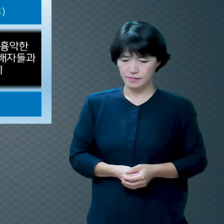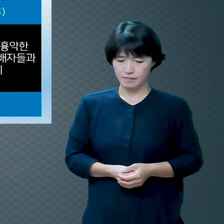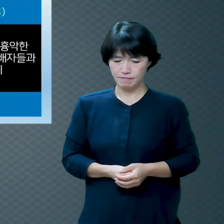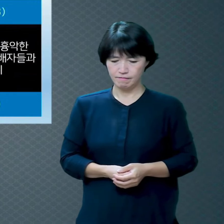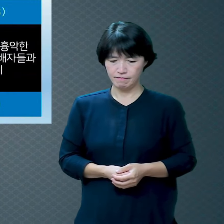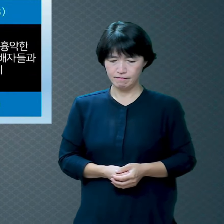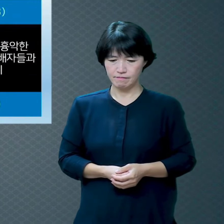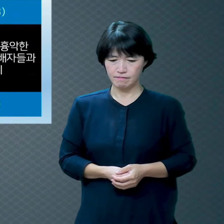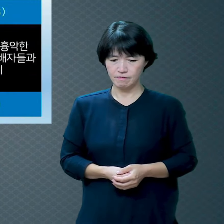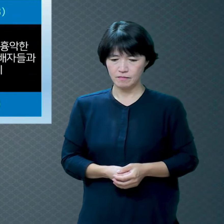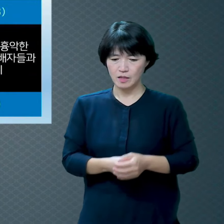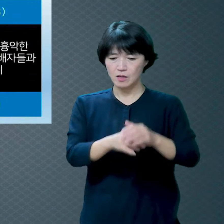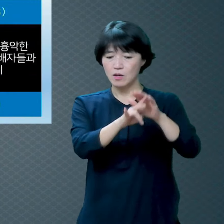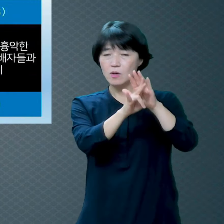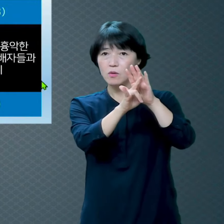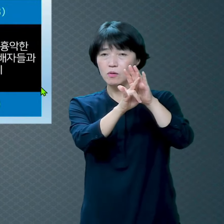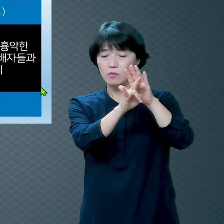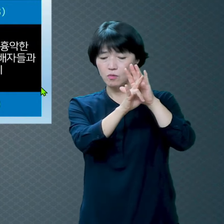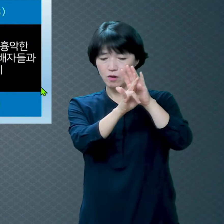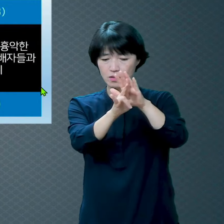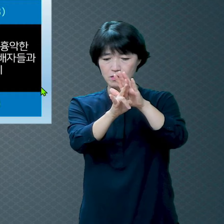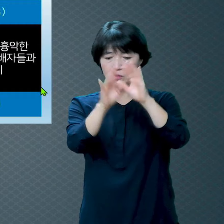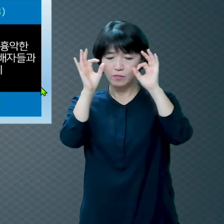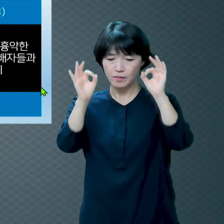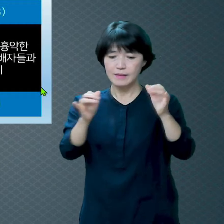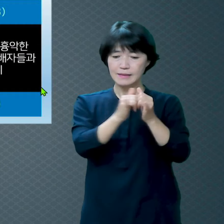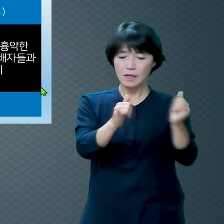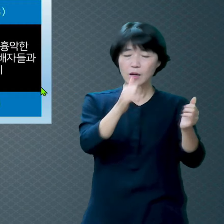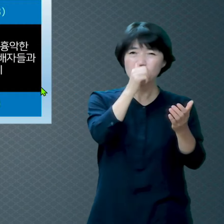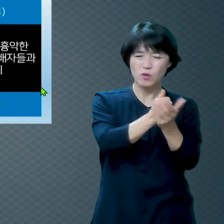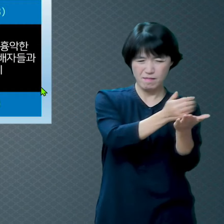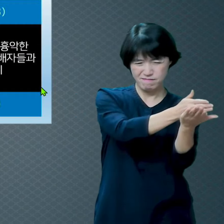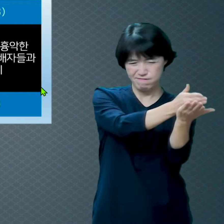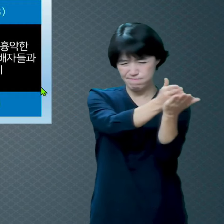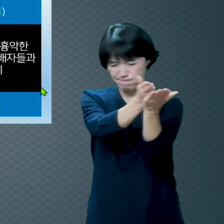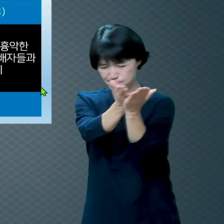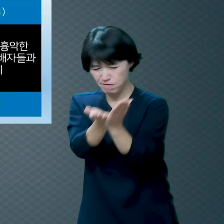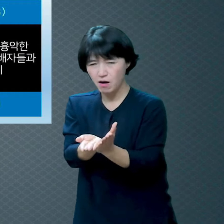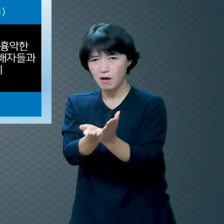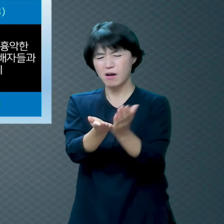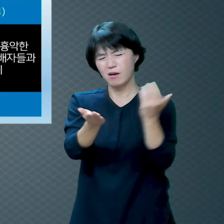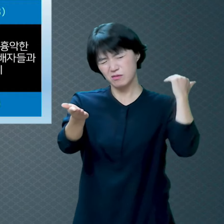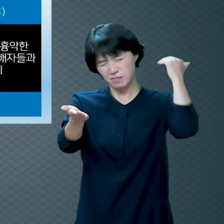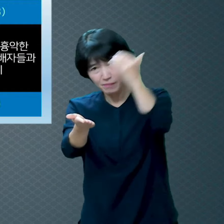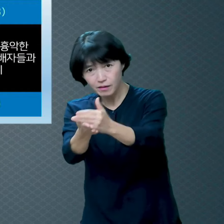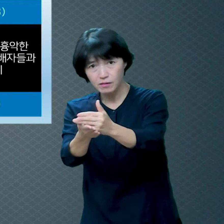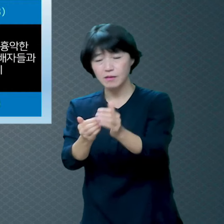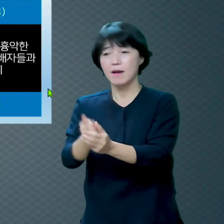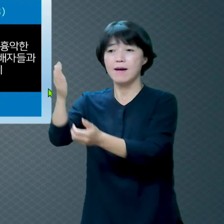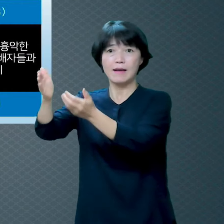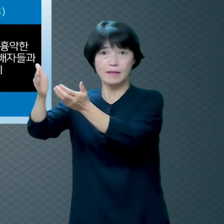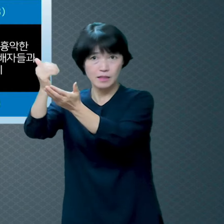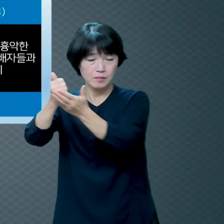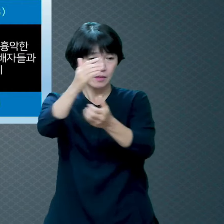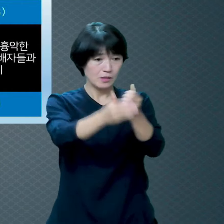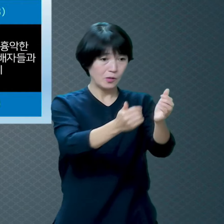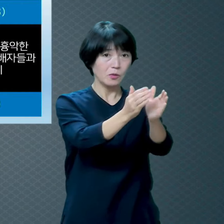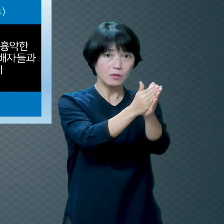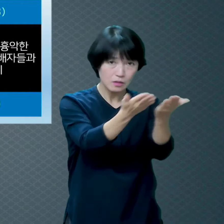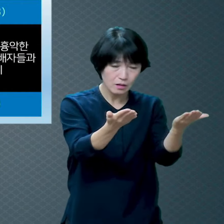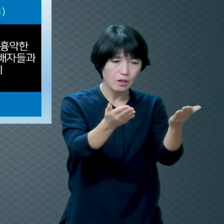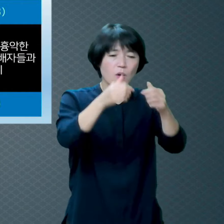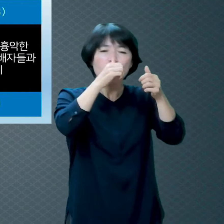요한계시록에서는 8가지로 성경에 죄를 아주 구체적으로 기록을 하고 있어요